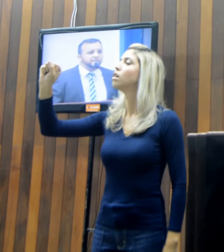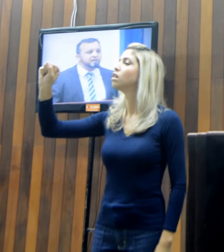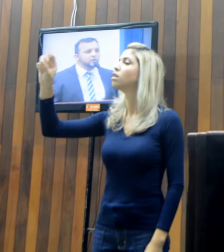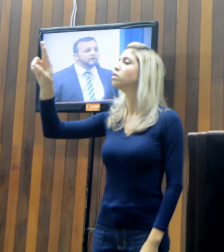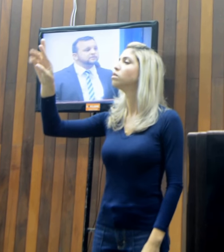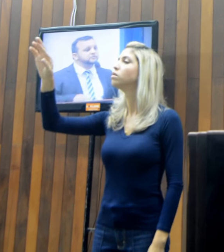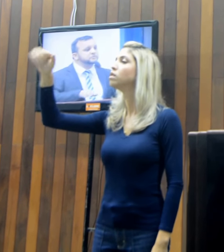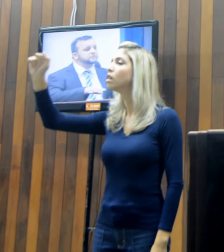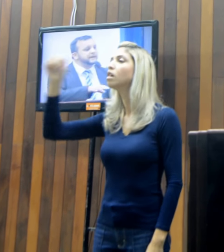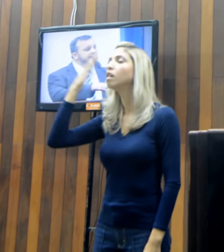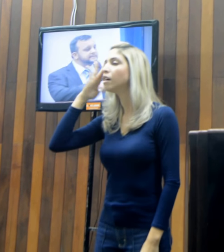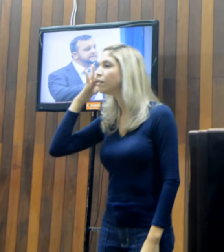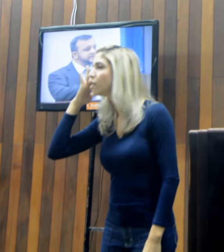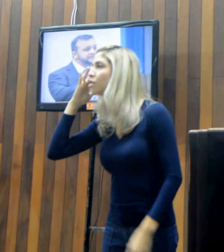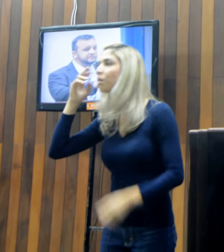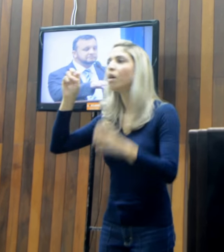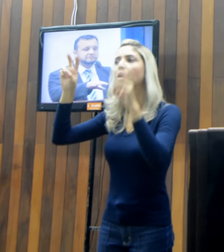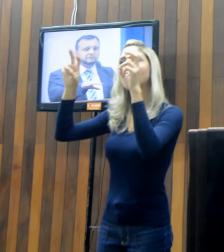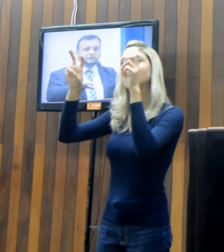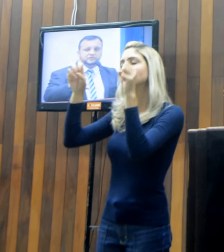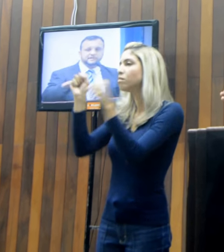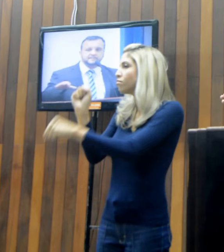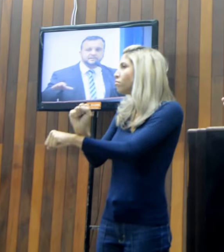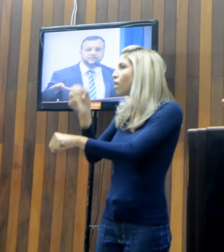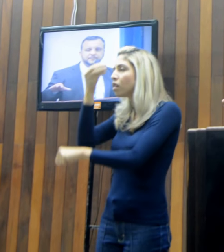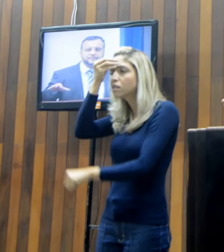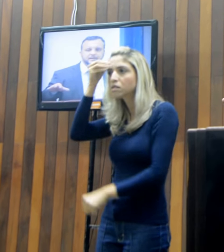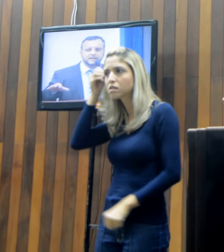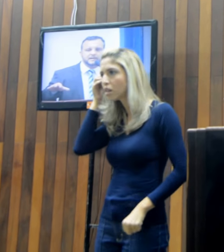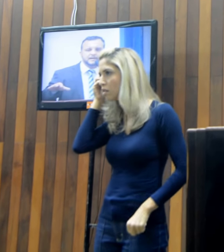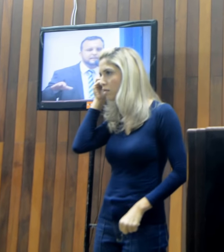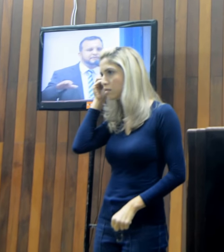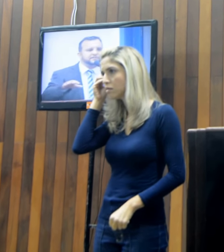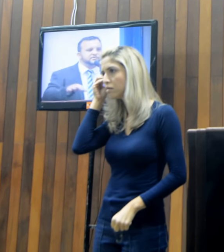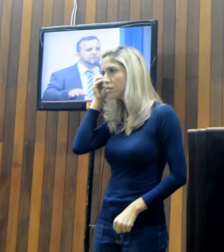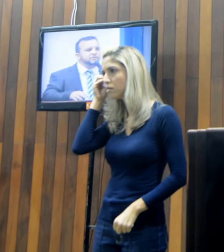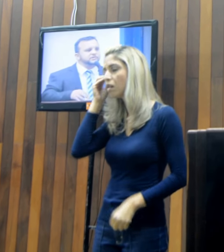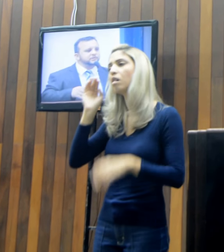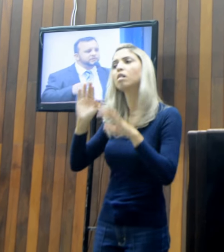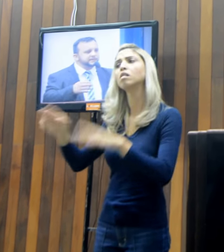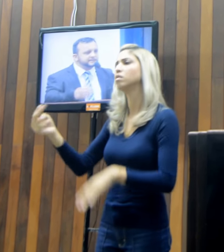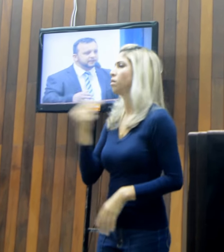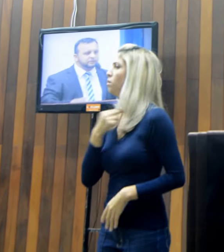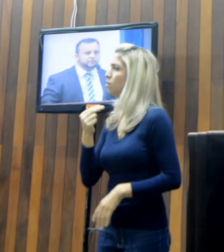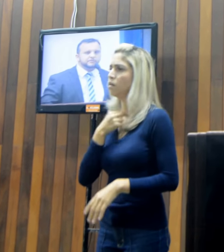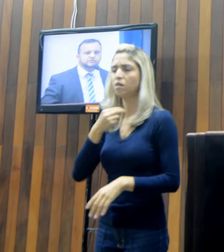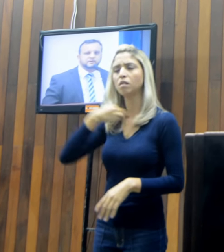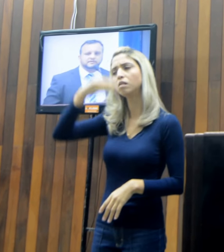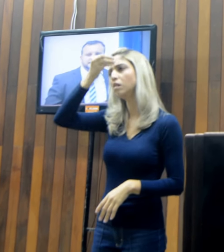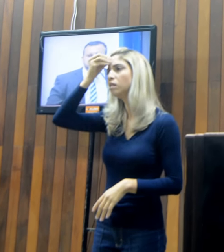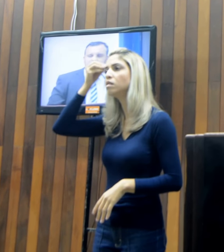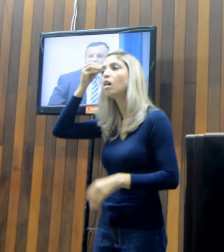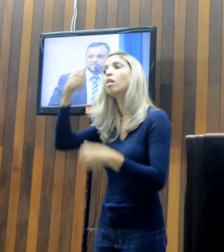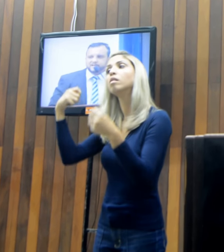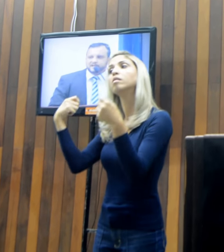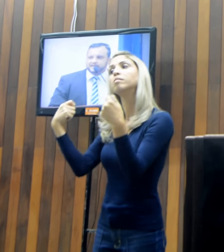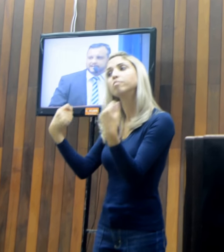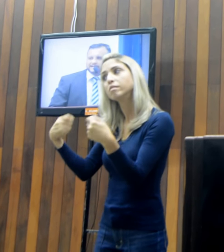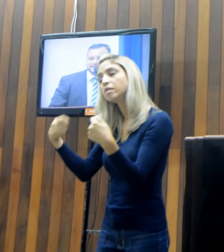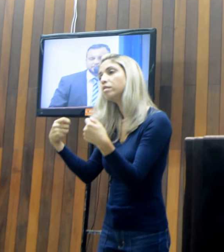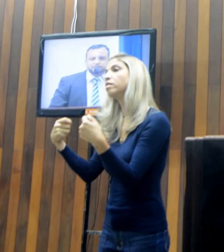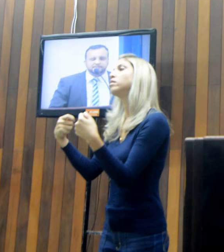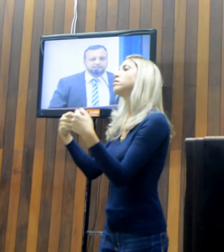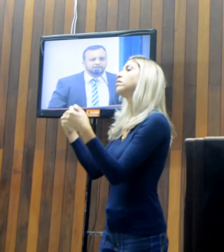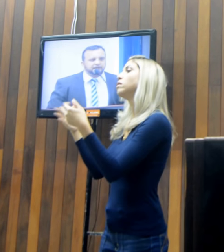Frio, o assunto parece que foi esquecido. E é preciso que nós não esqueçamos. Por isso solicito a